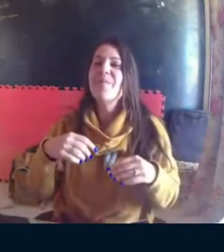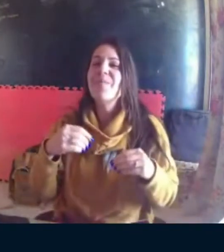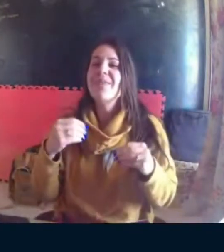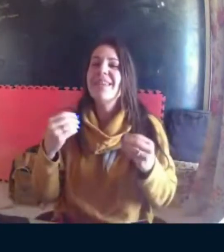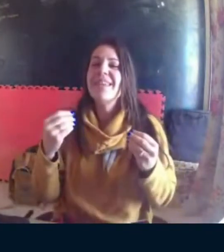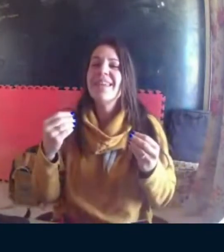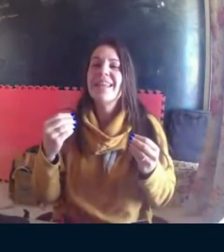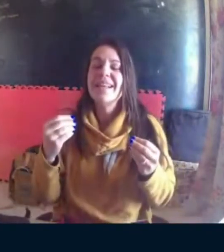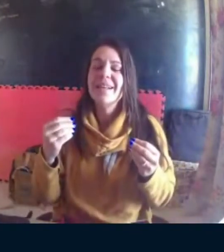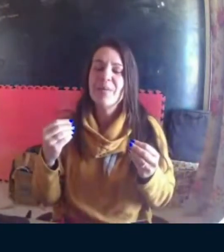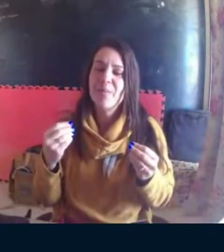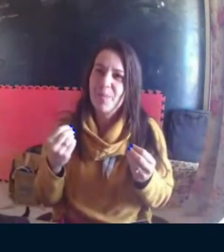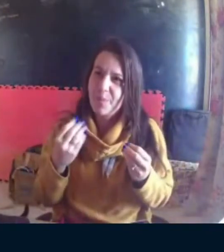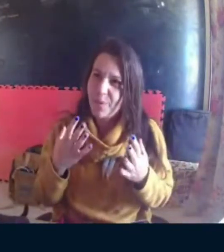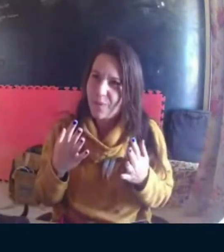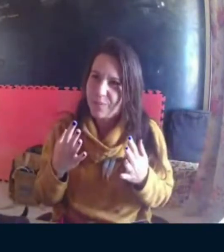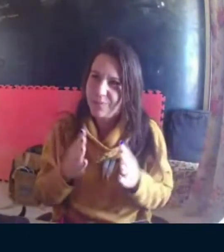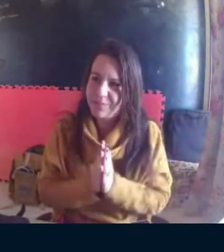Desculpa, o gatinho.